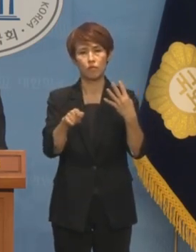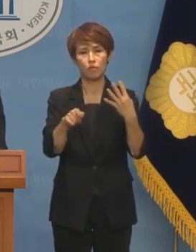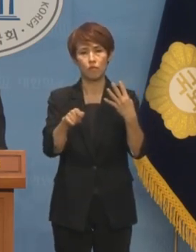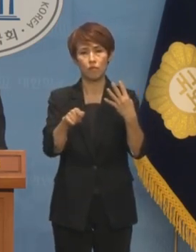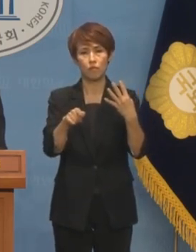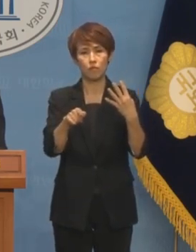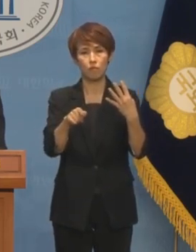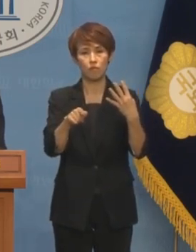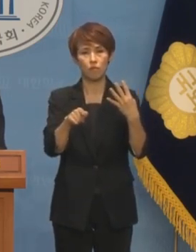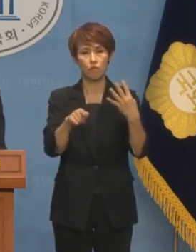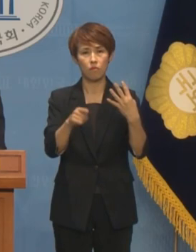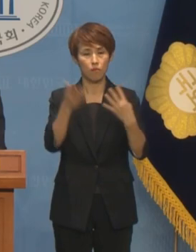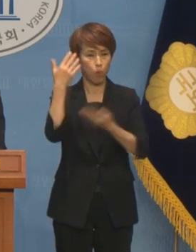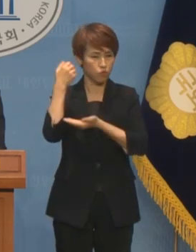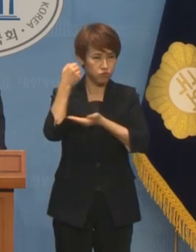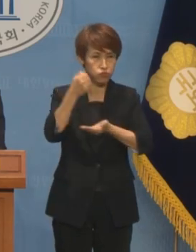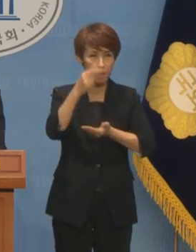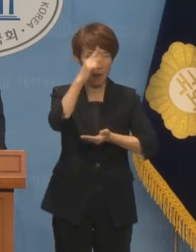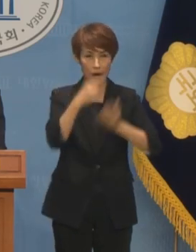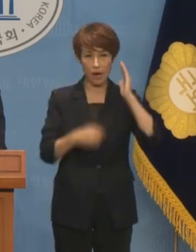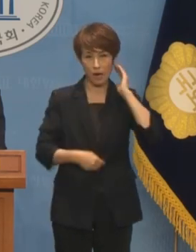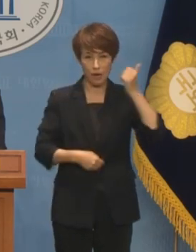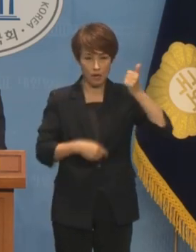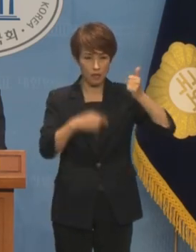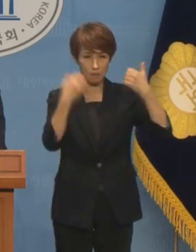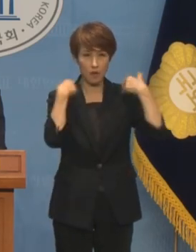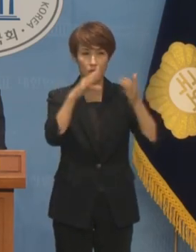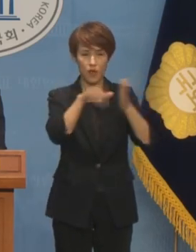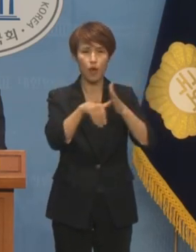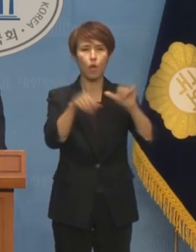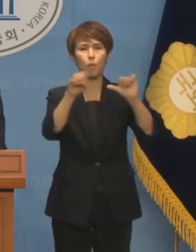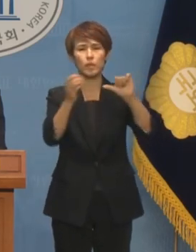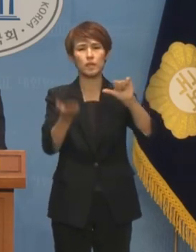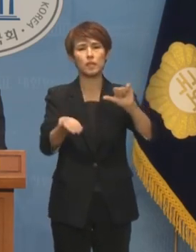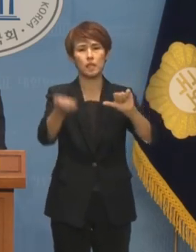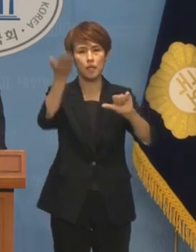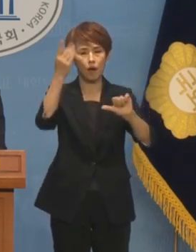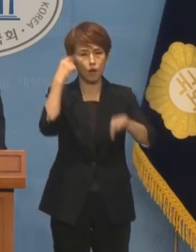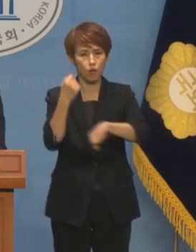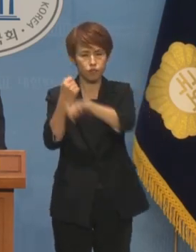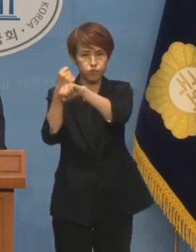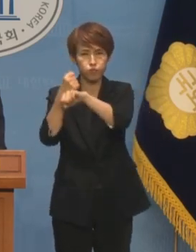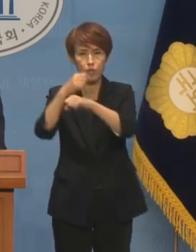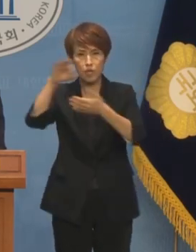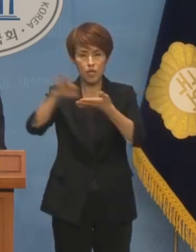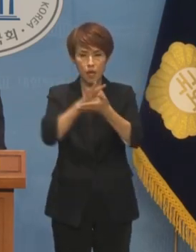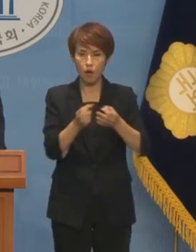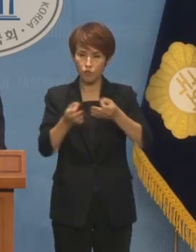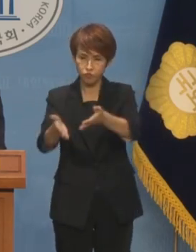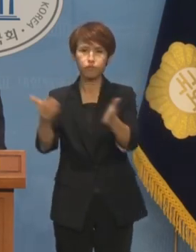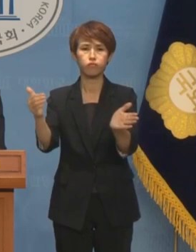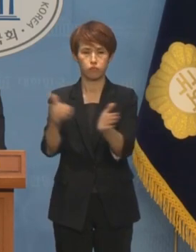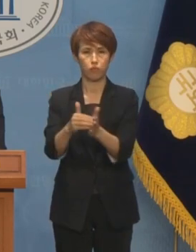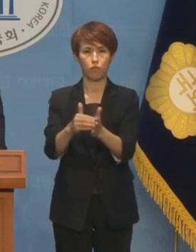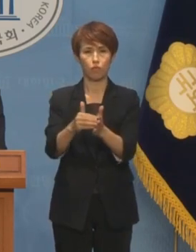보수 정권인 박근혜 정부 시절에도 5% 이상의 국가 R&D 예산이 투입되었습니다.